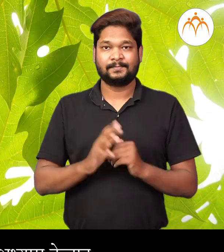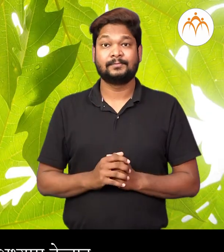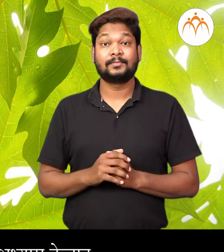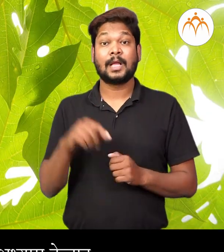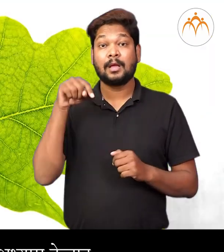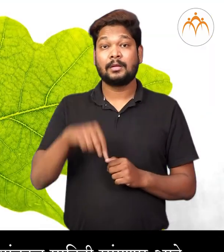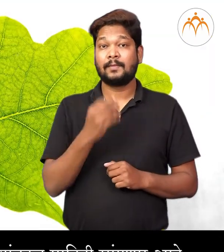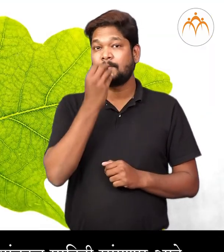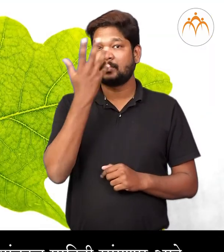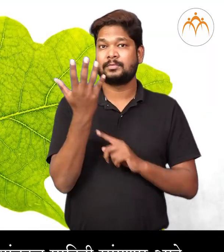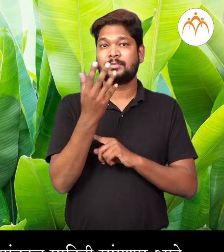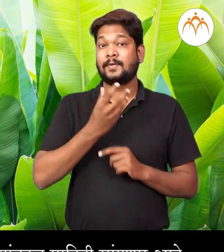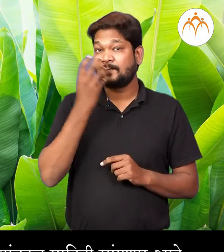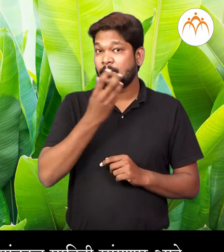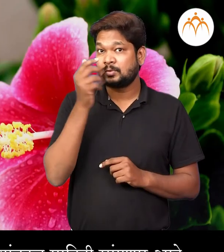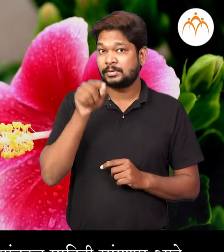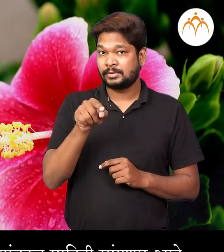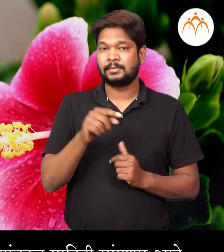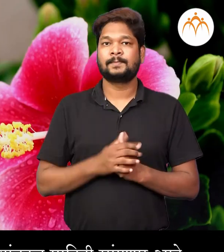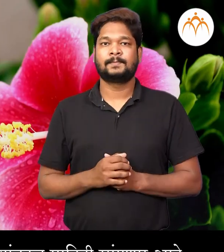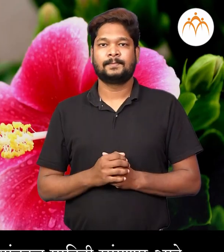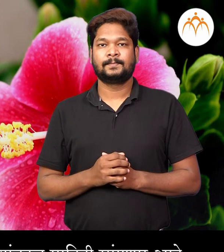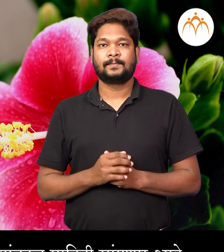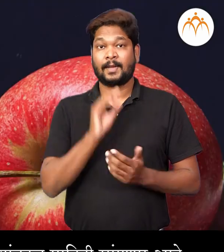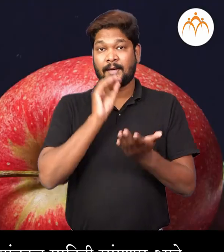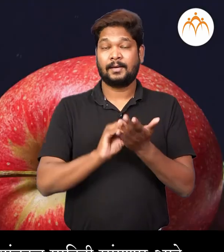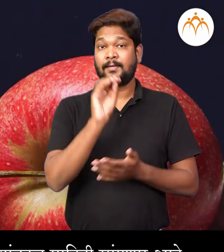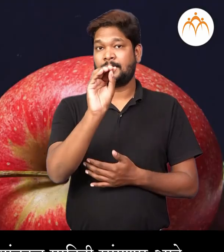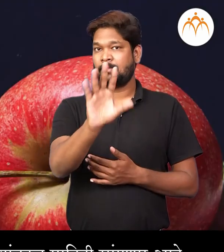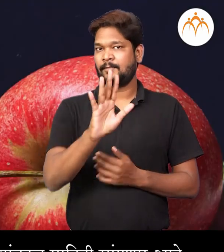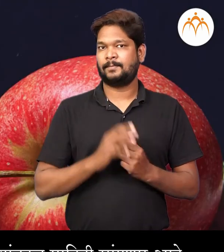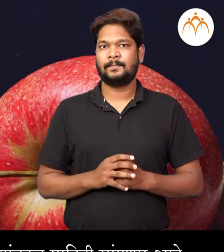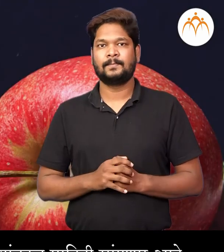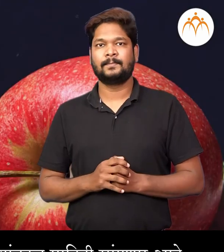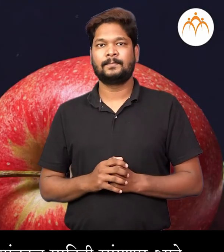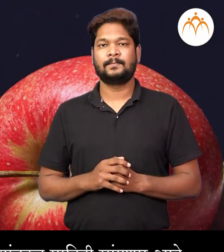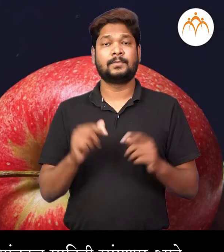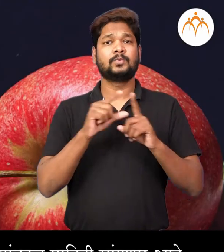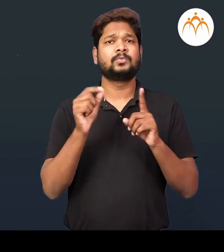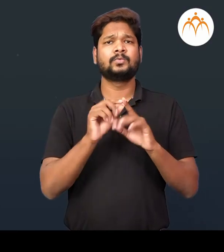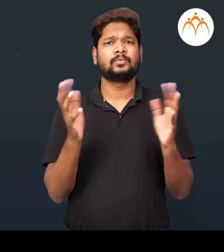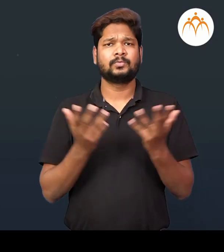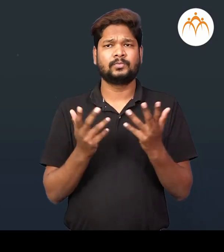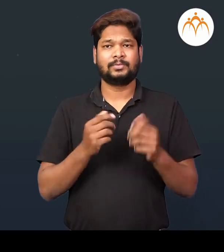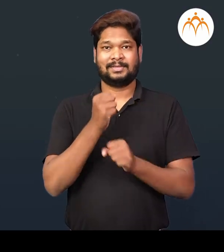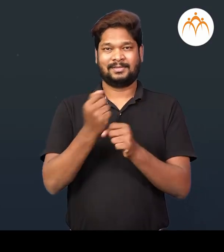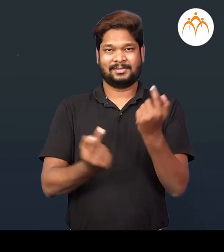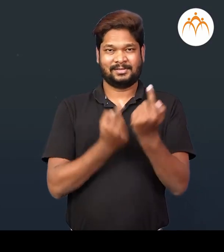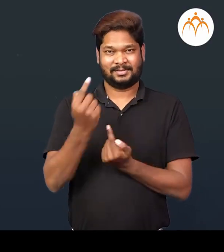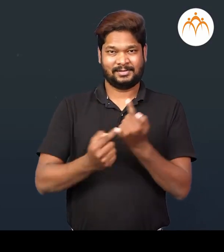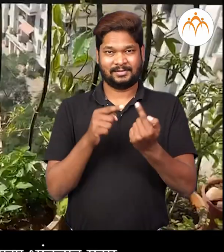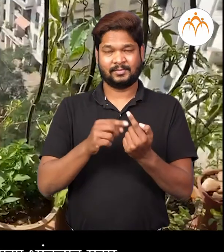आज मी तुम्हाला फुल और फळ या बदल महिती सांगना रे कुरुती,